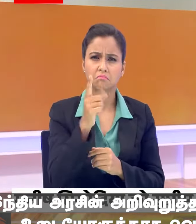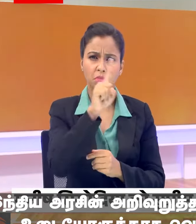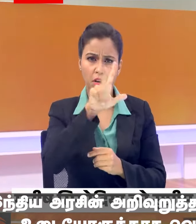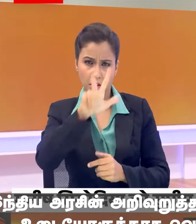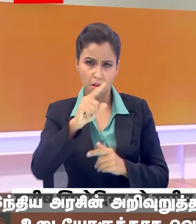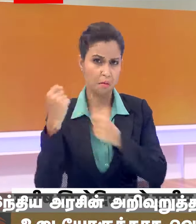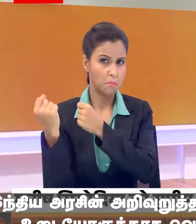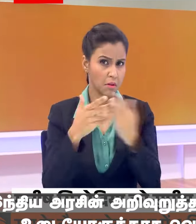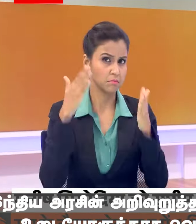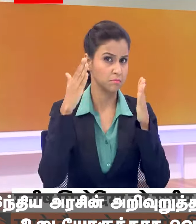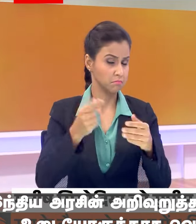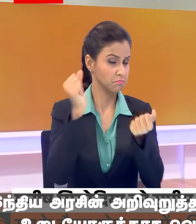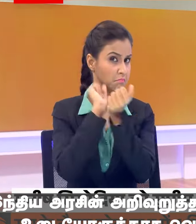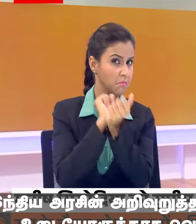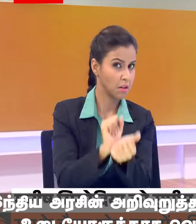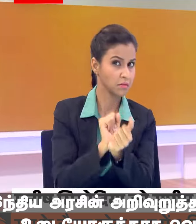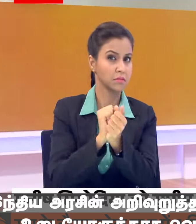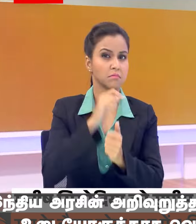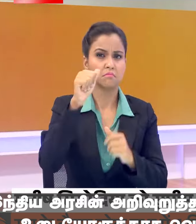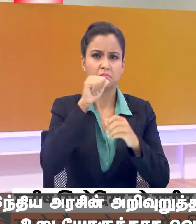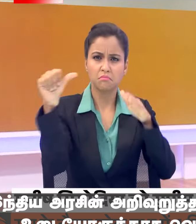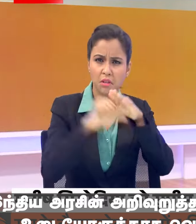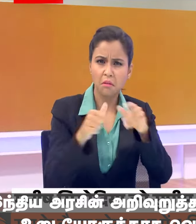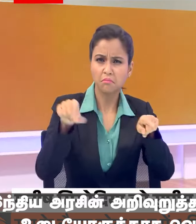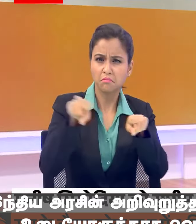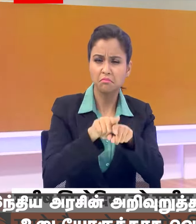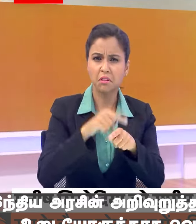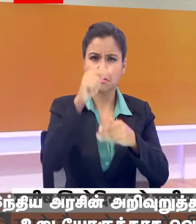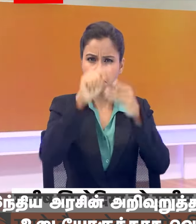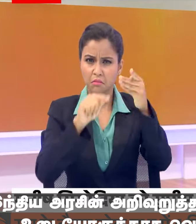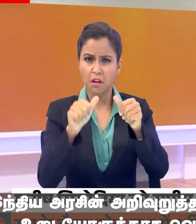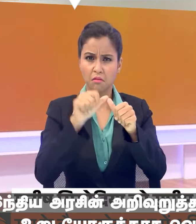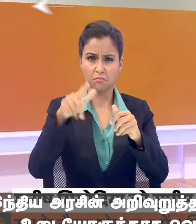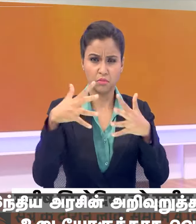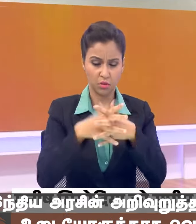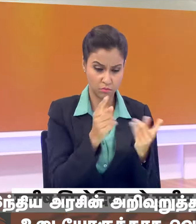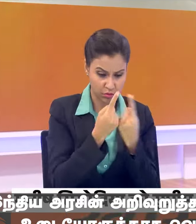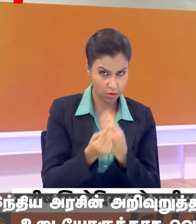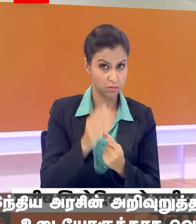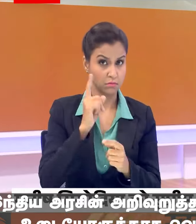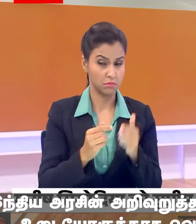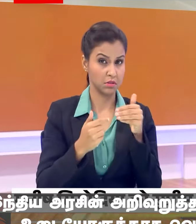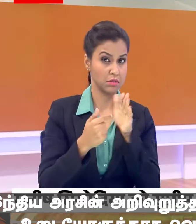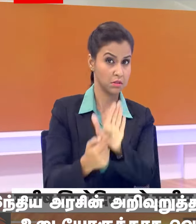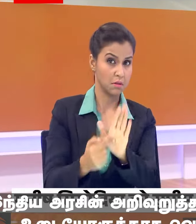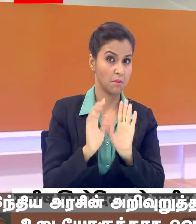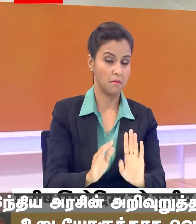सिसौदिया बंद, शराब नीती मामले में कथित अन्यमितताओं को लेकर जाच का कर रहे हैं सामना